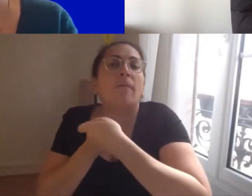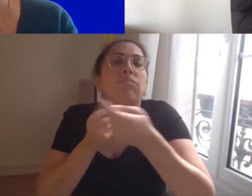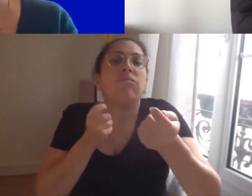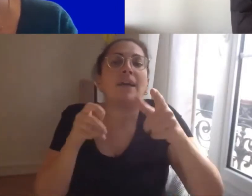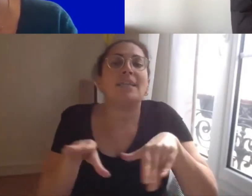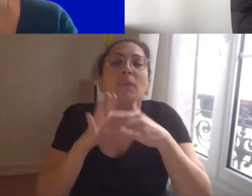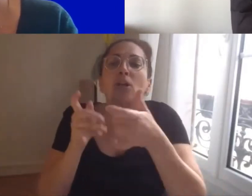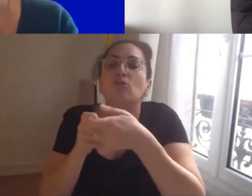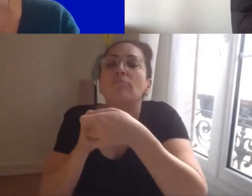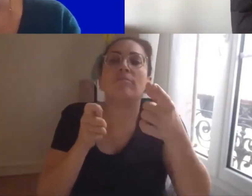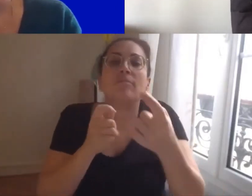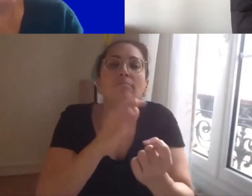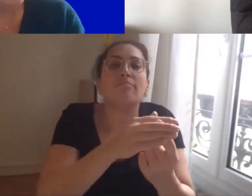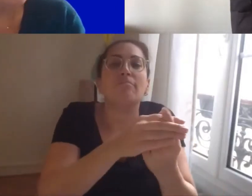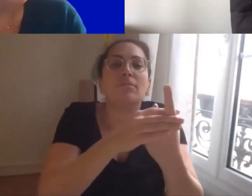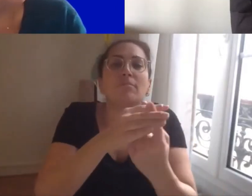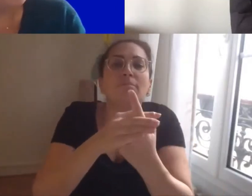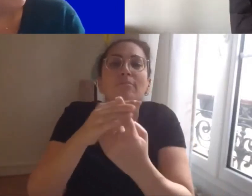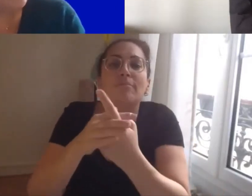aussi le réel